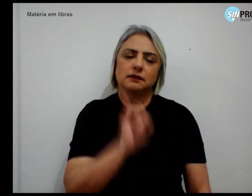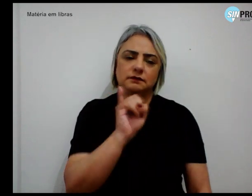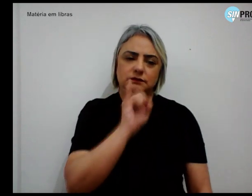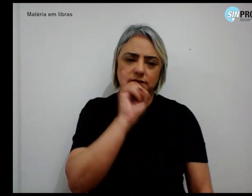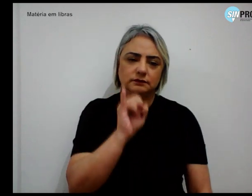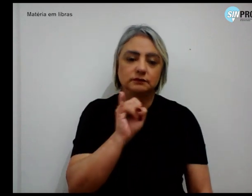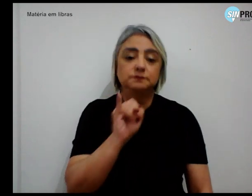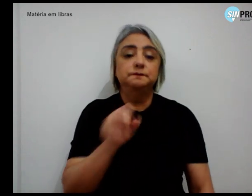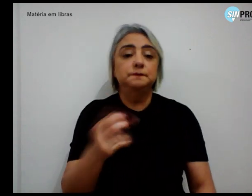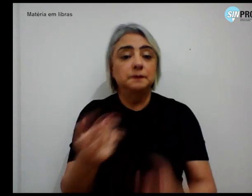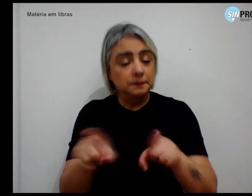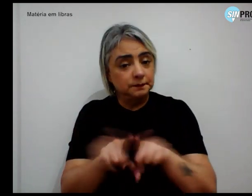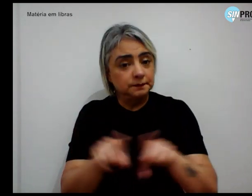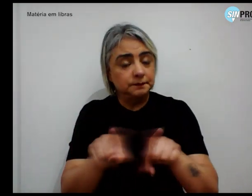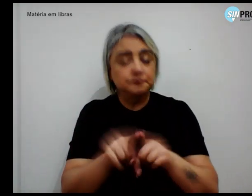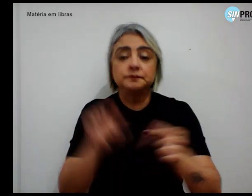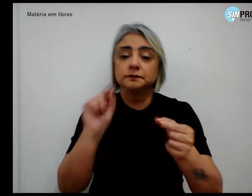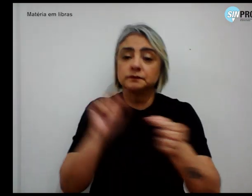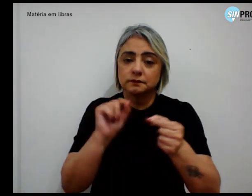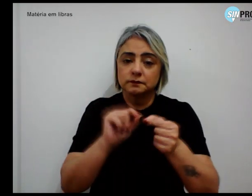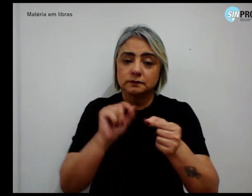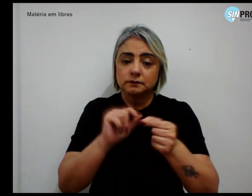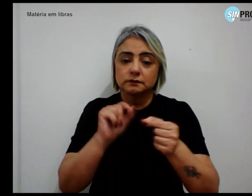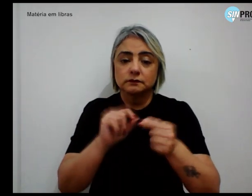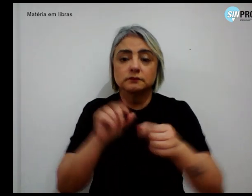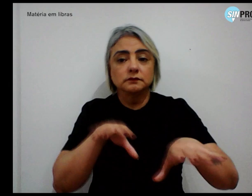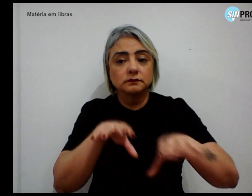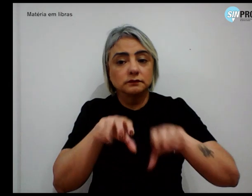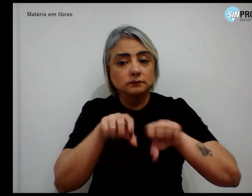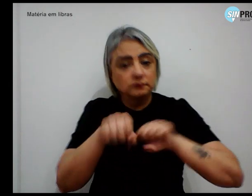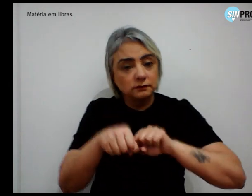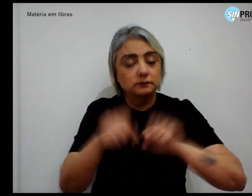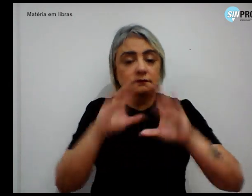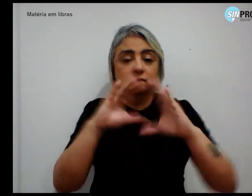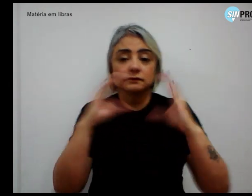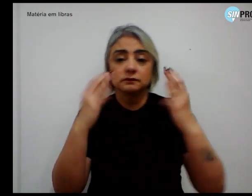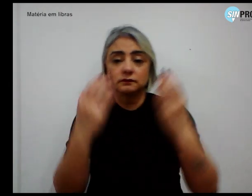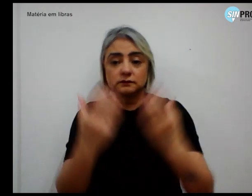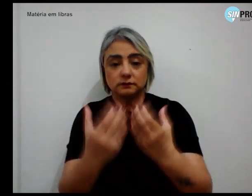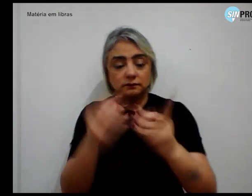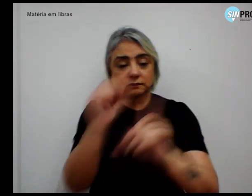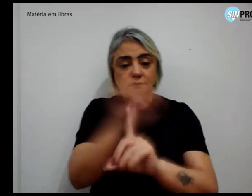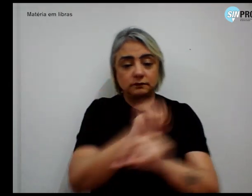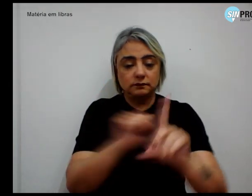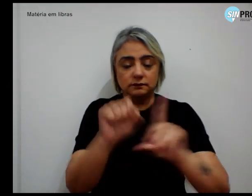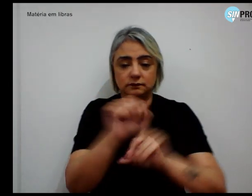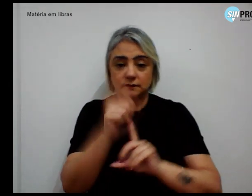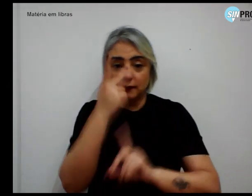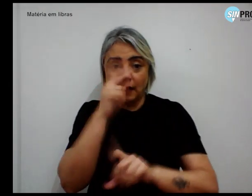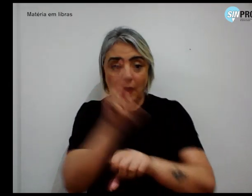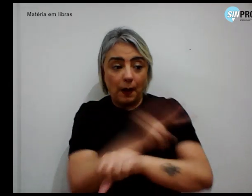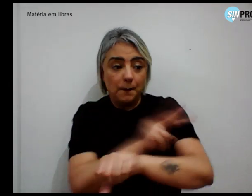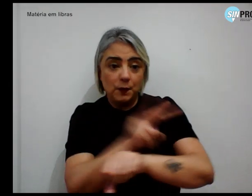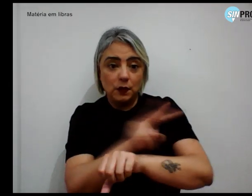assim como de fazer a formação da comunidade e da sociedade para a proteção da infância.